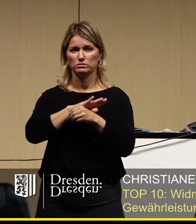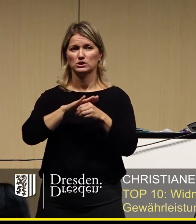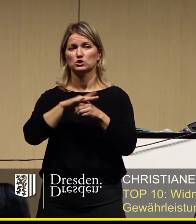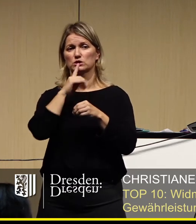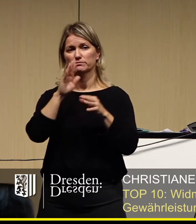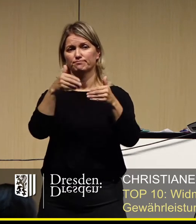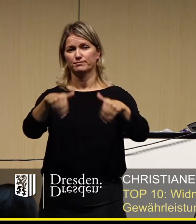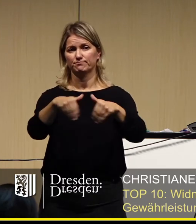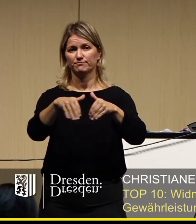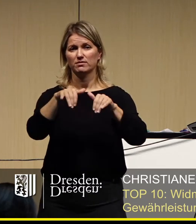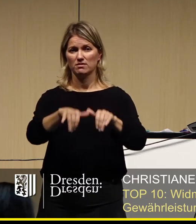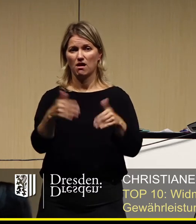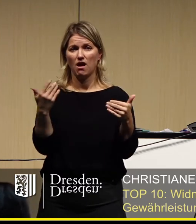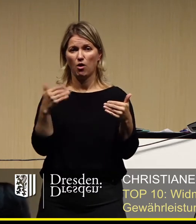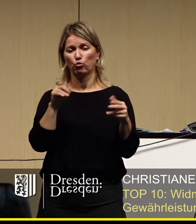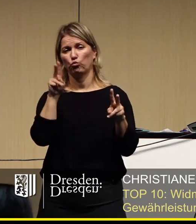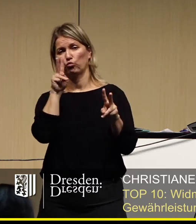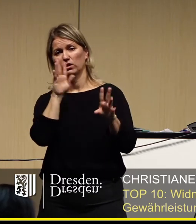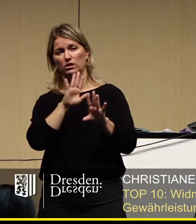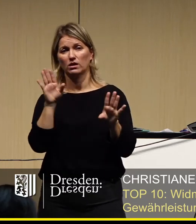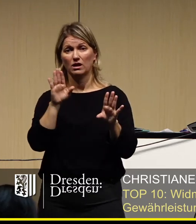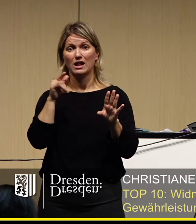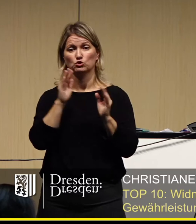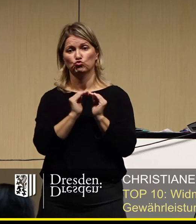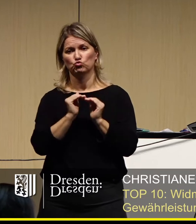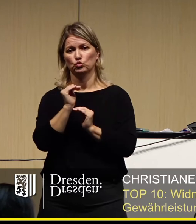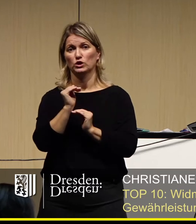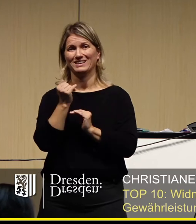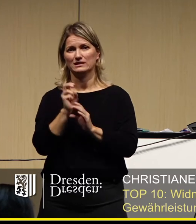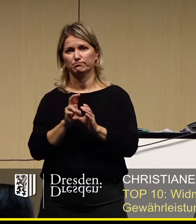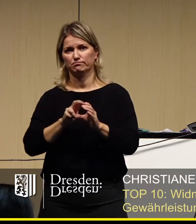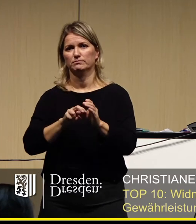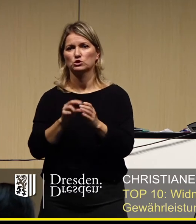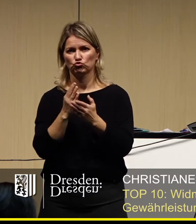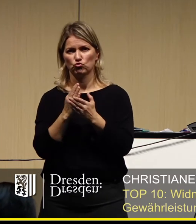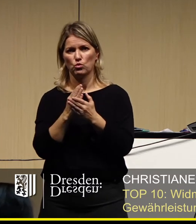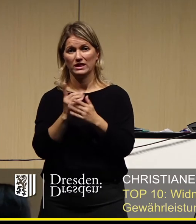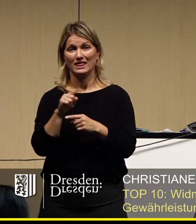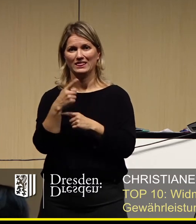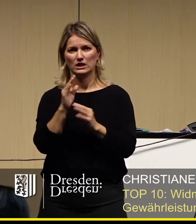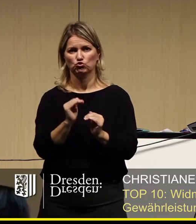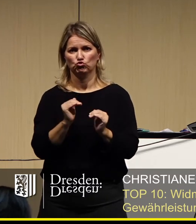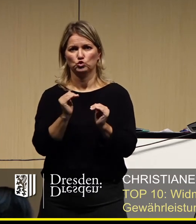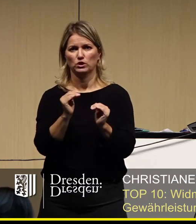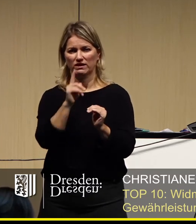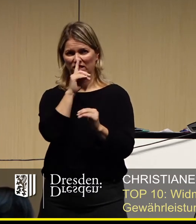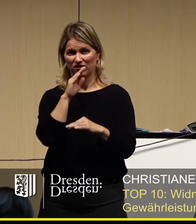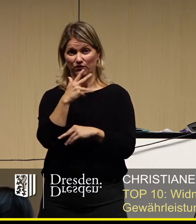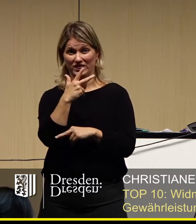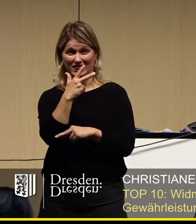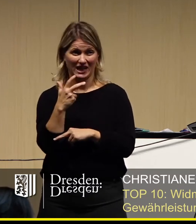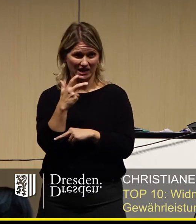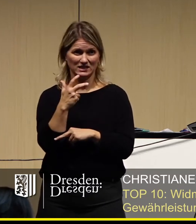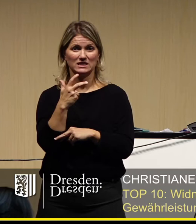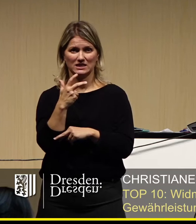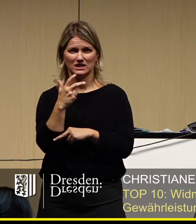Also das muss schon allen klar sein. Wir sind ja schon in der Stufe. Wenn wir die 35 erreichen, da ist ja auch